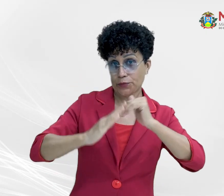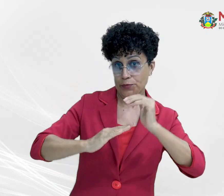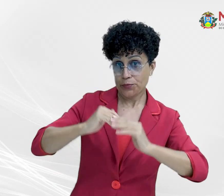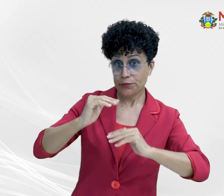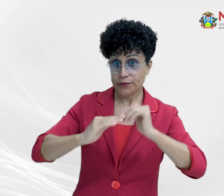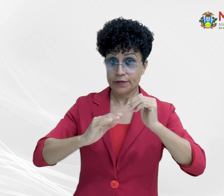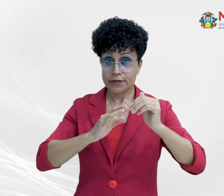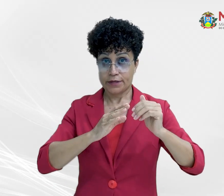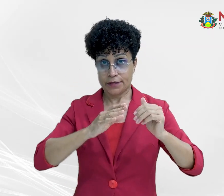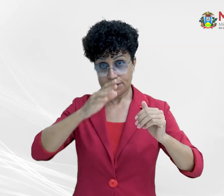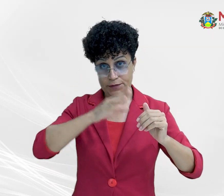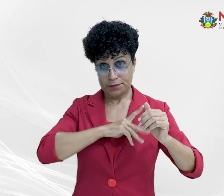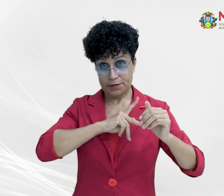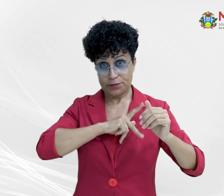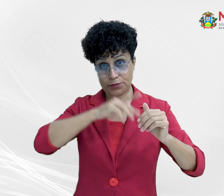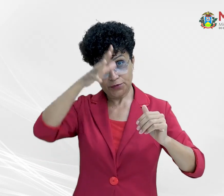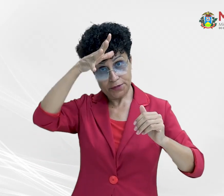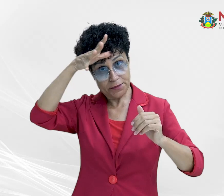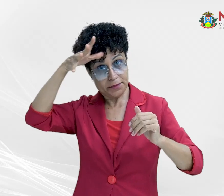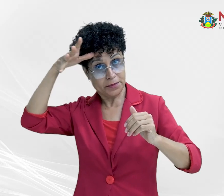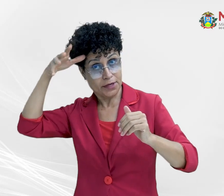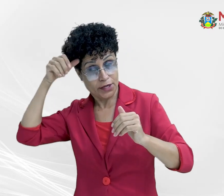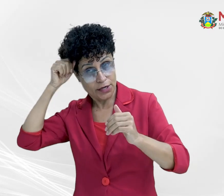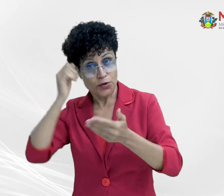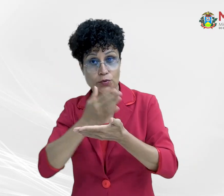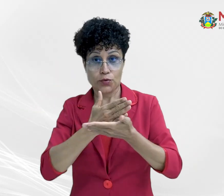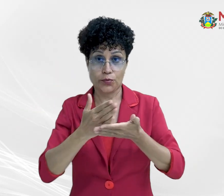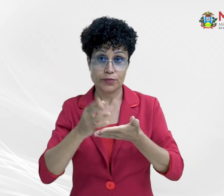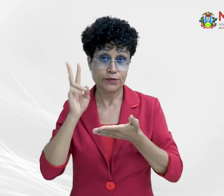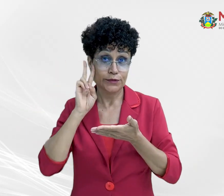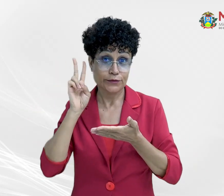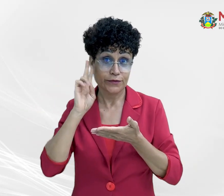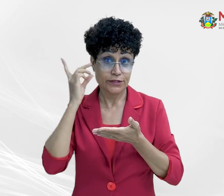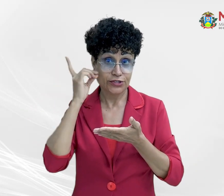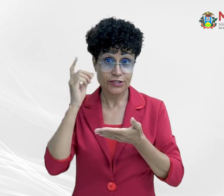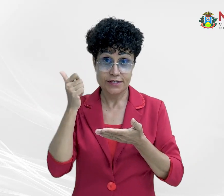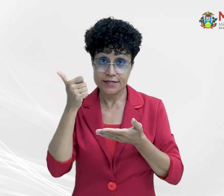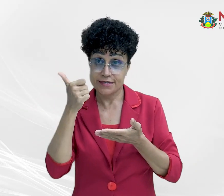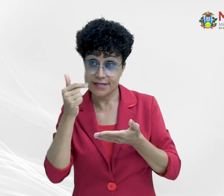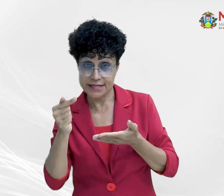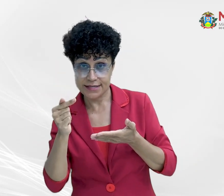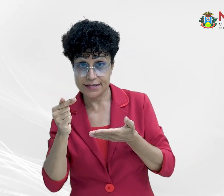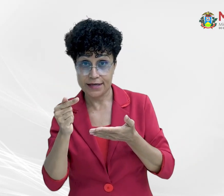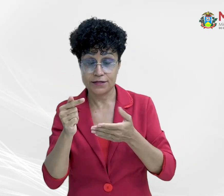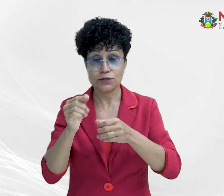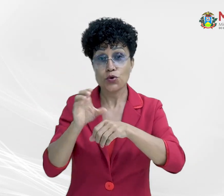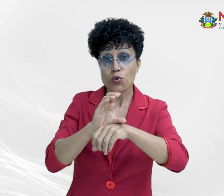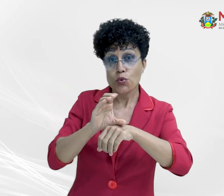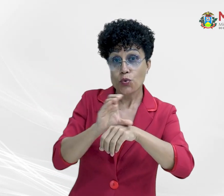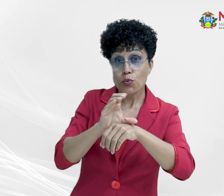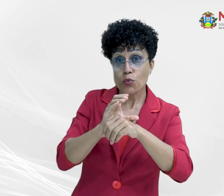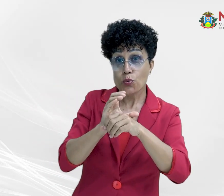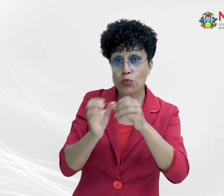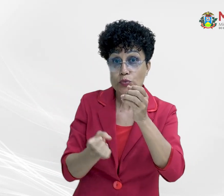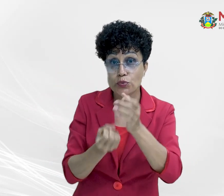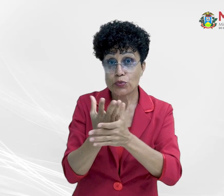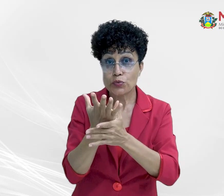Grosso, entre membros e servidores, iniciaram nesta segunda-feira, dia 17, o curso Construção da Cadeia de Valor